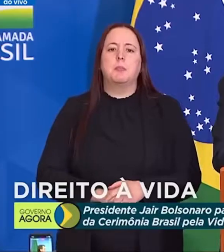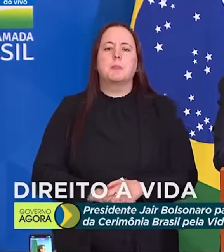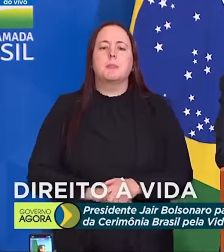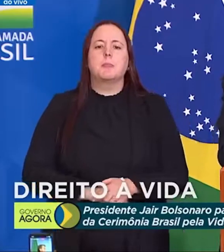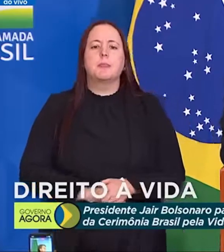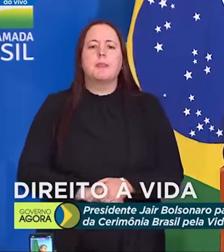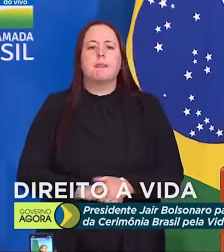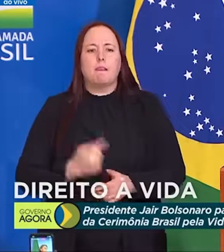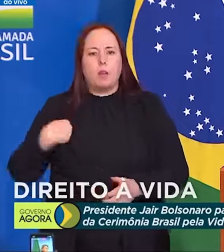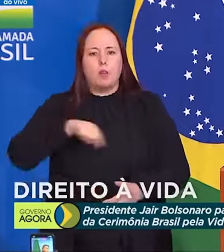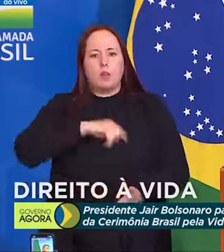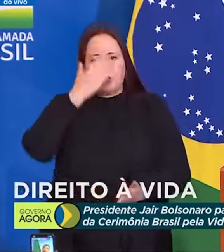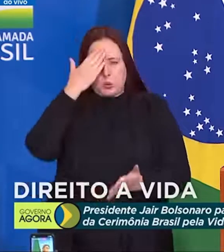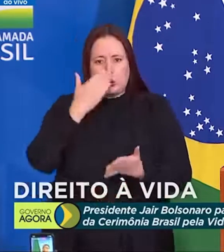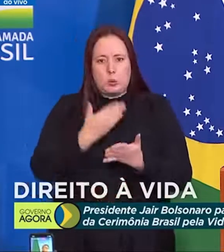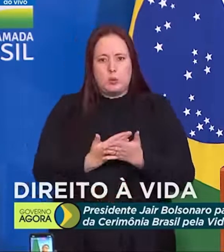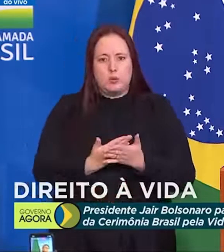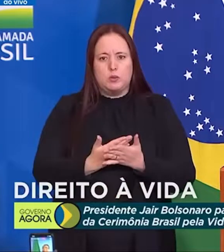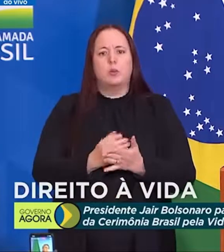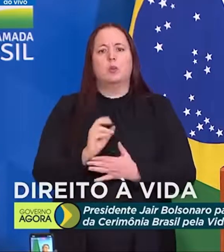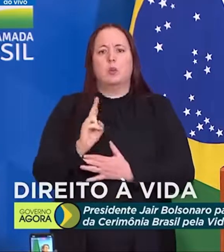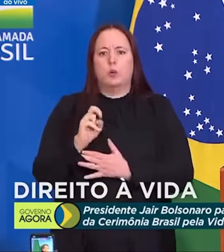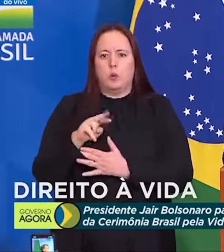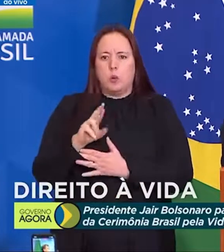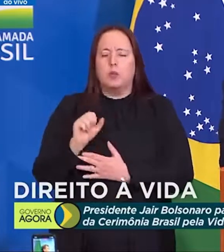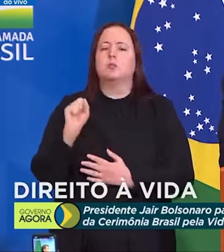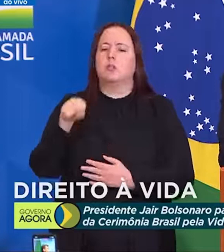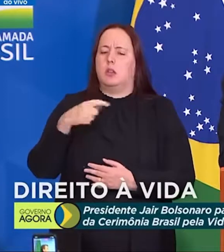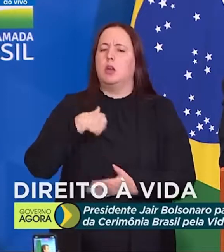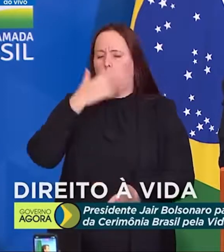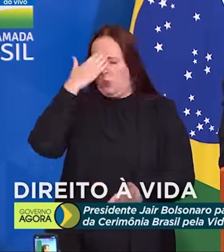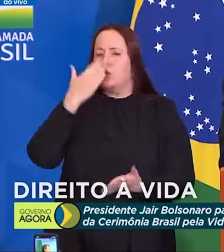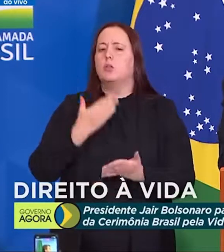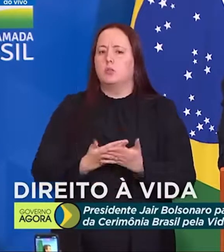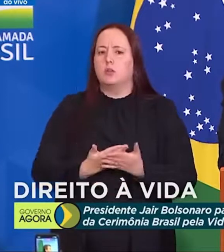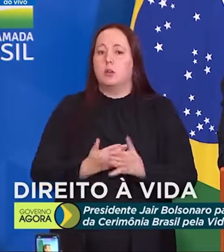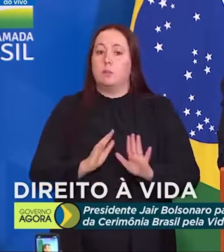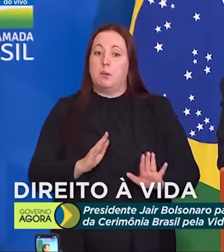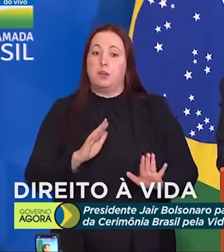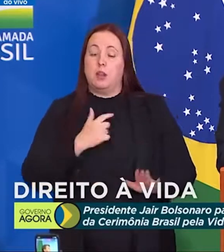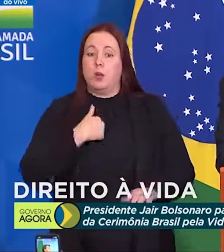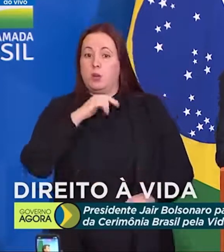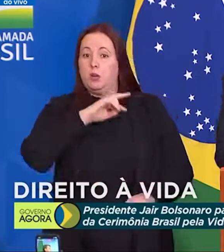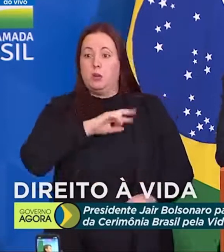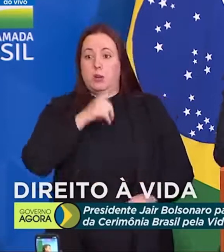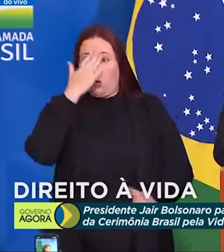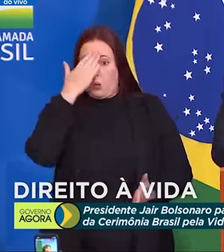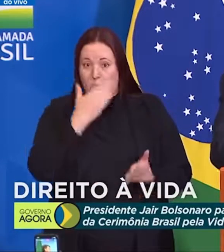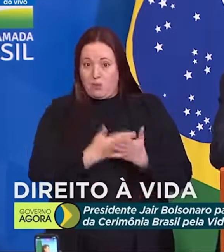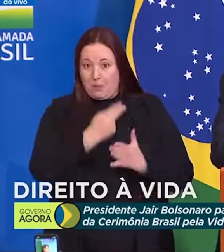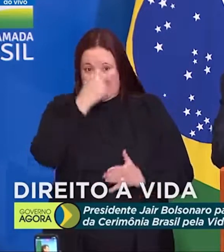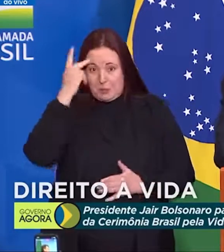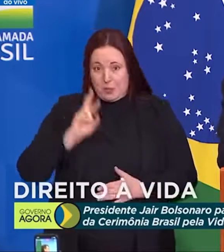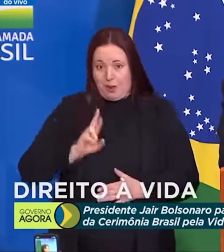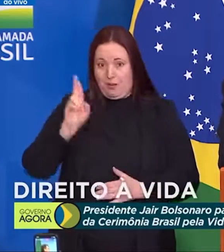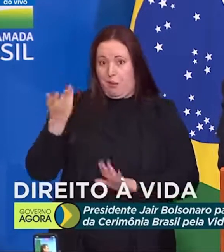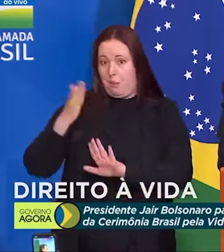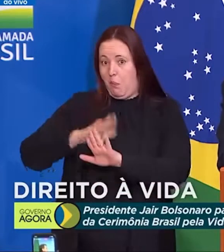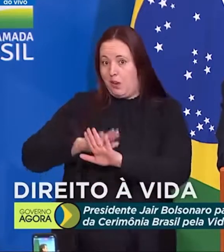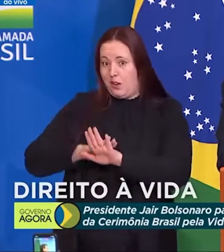nós confiamos nas máquinas, eu confio nas máquinas, não confio em quem está atrás das máquinas.